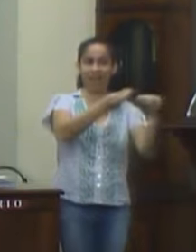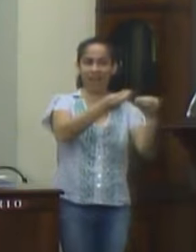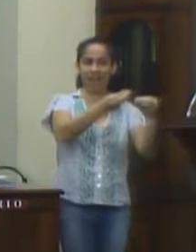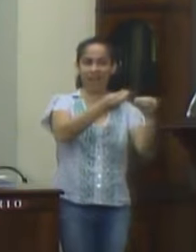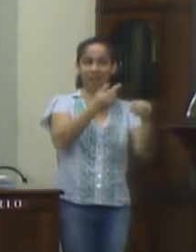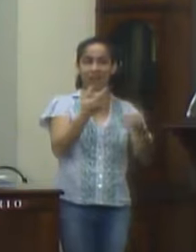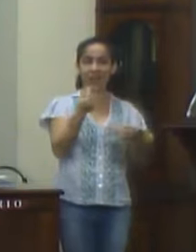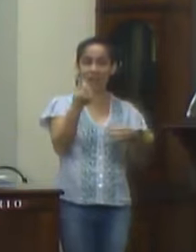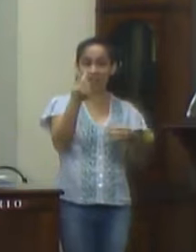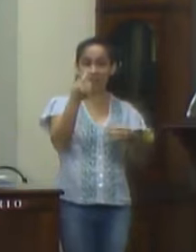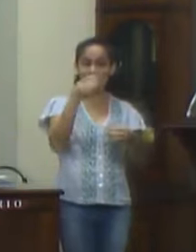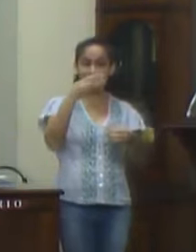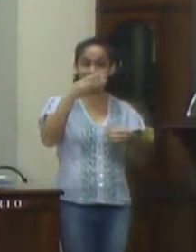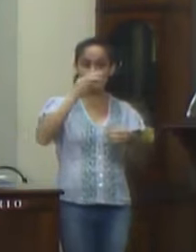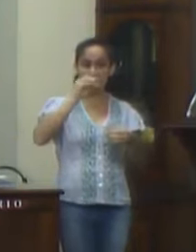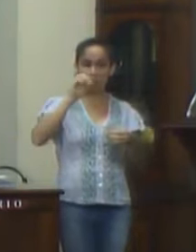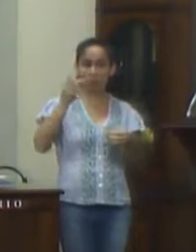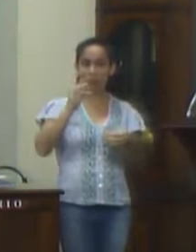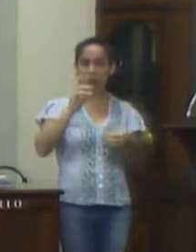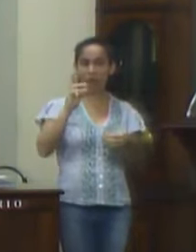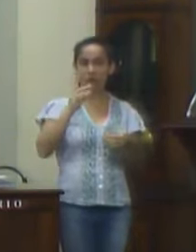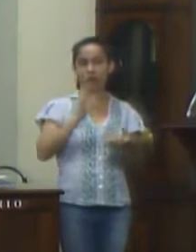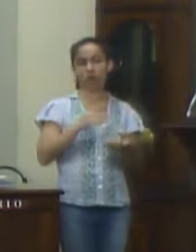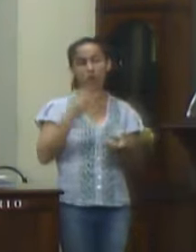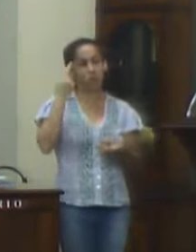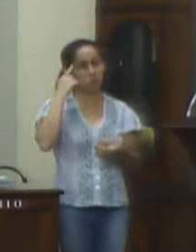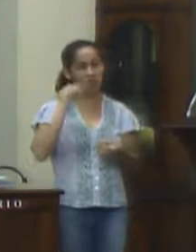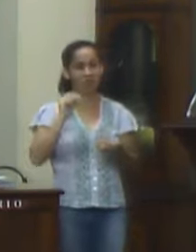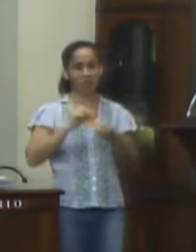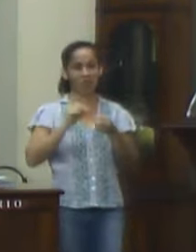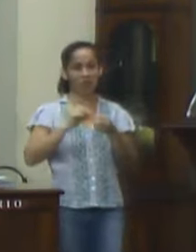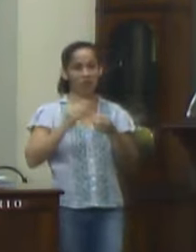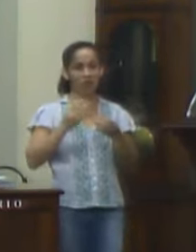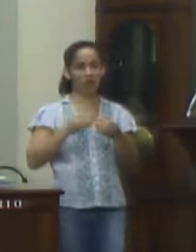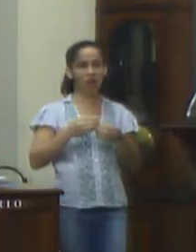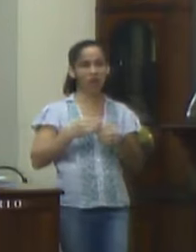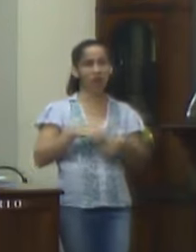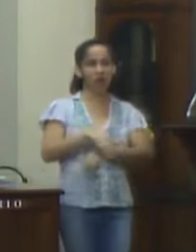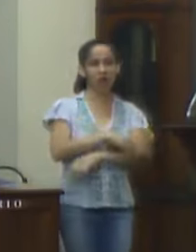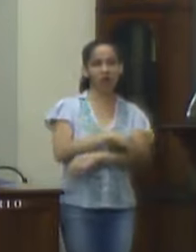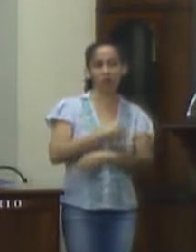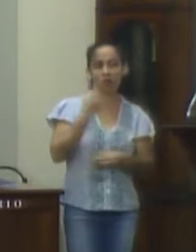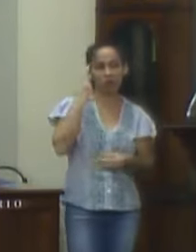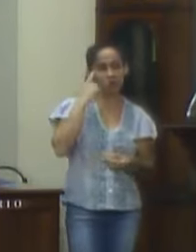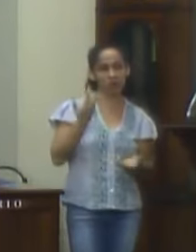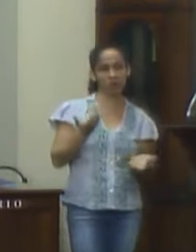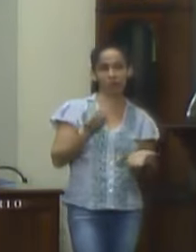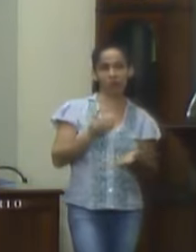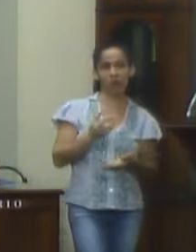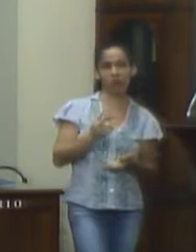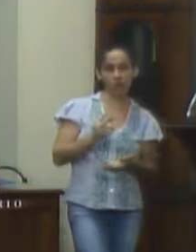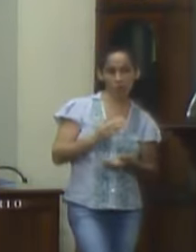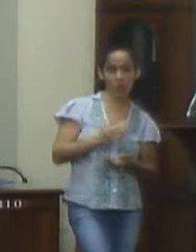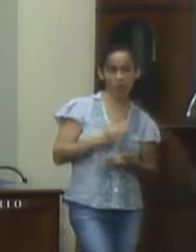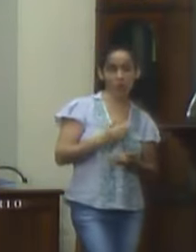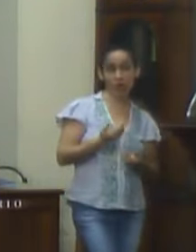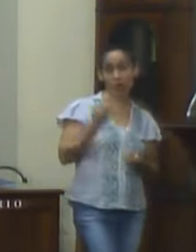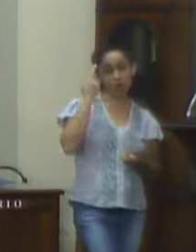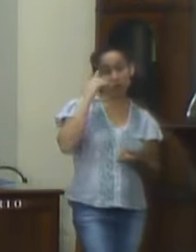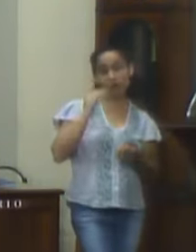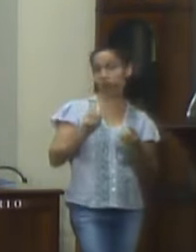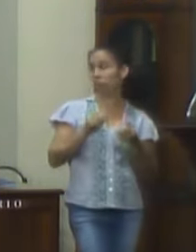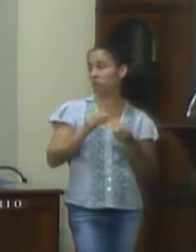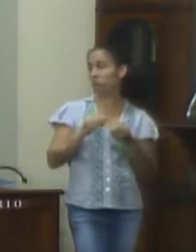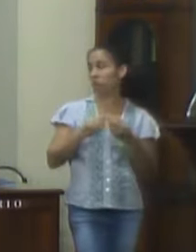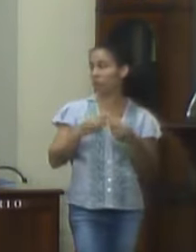um pedido ao prefeito que a última palavra do prefeito que ele que é o gestor que esse dinheiro fosse empregado na